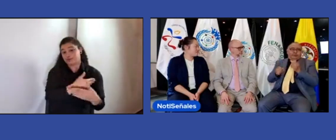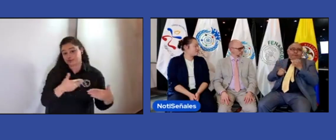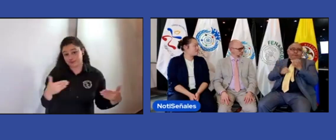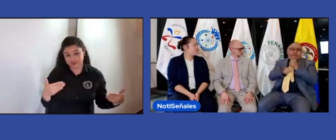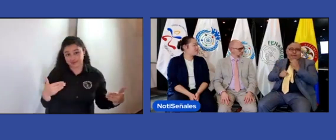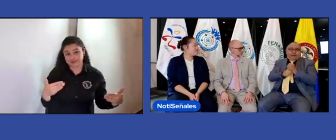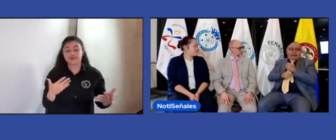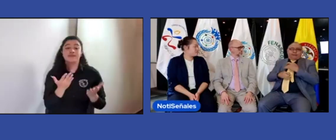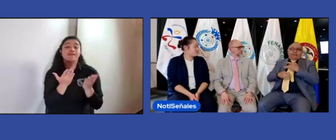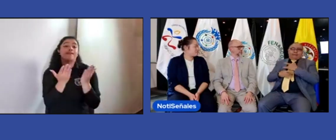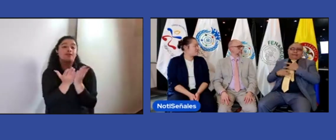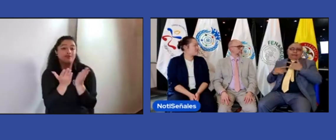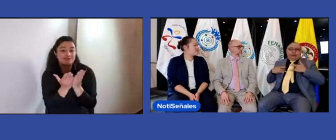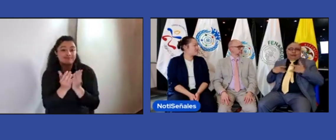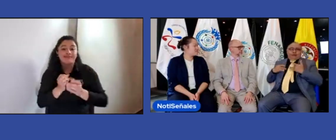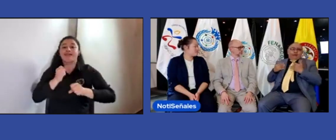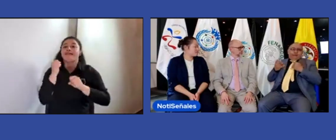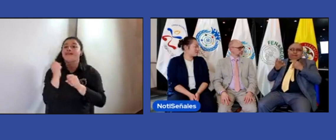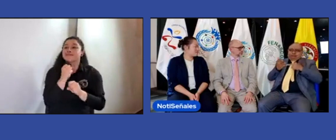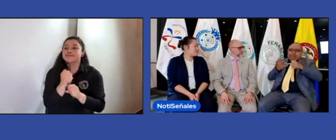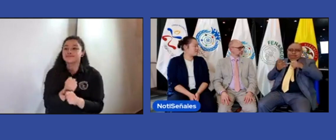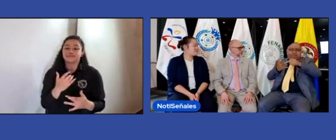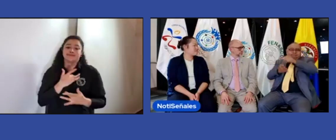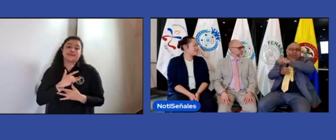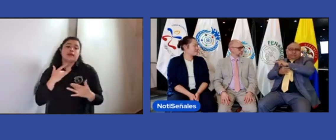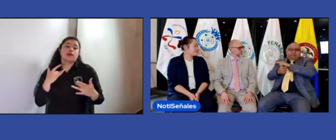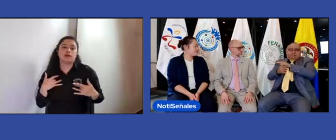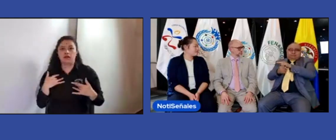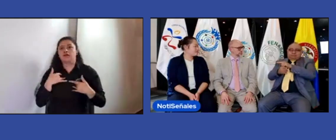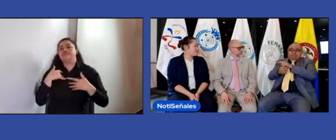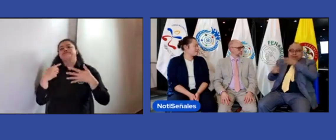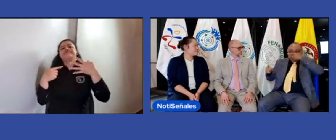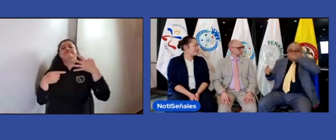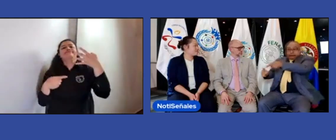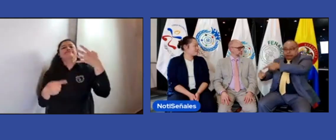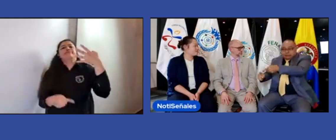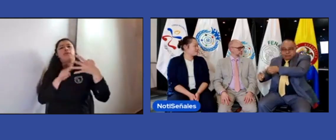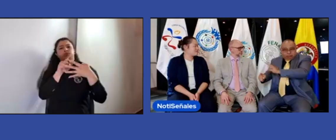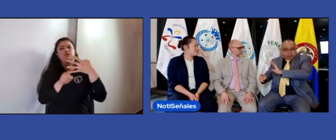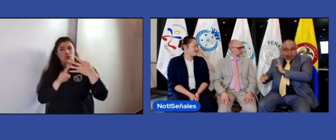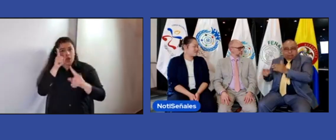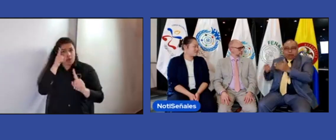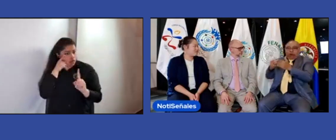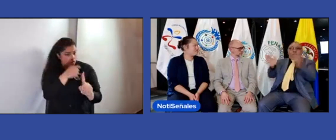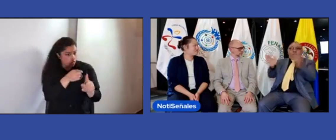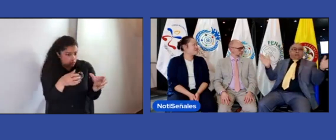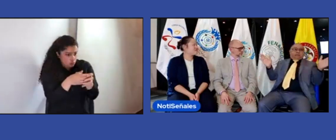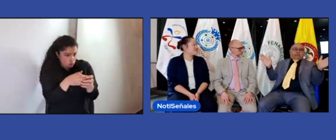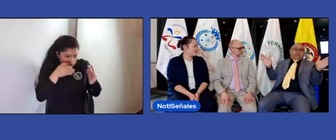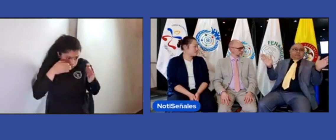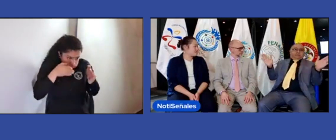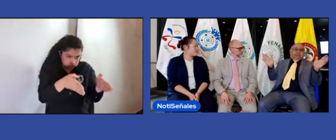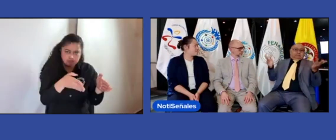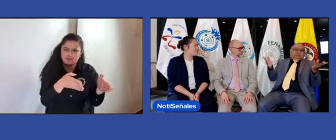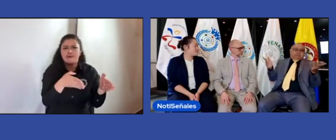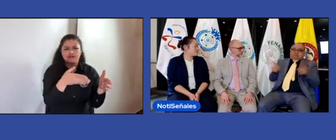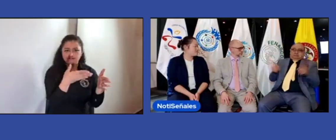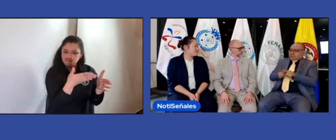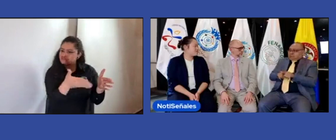por los niños por la educación por el trabajo por poder acceder a diferentes sectores no solamente el trabajo con las